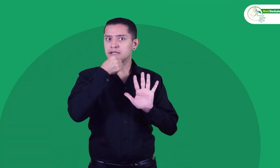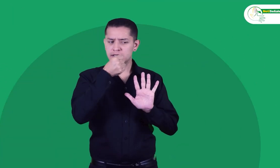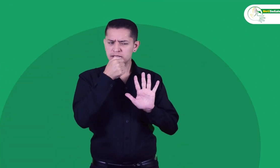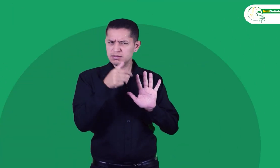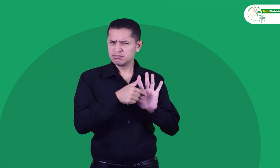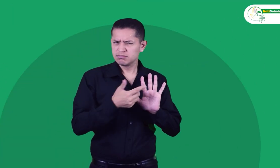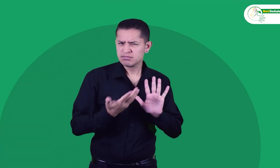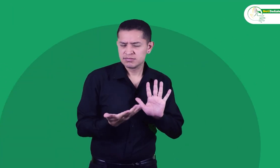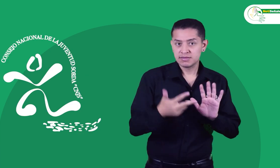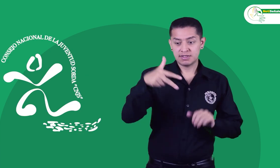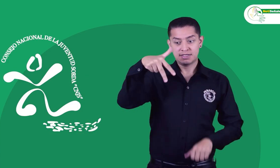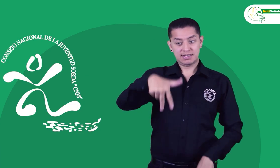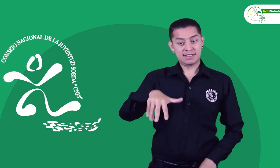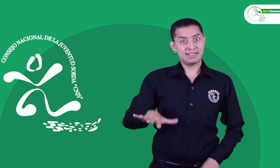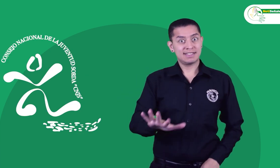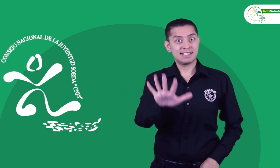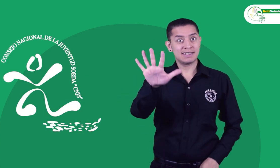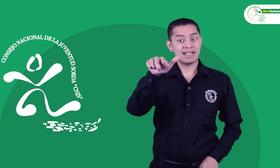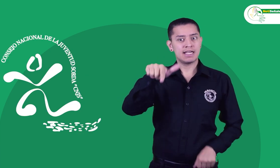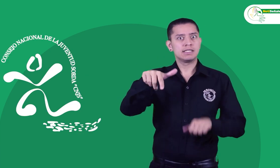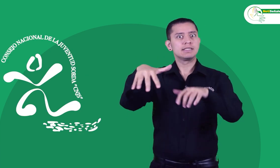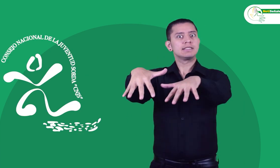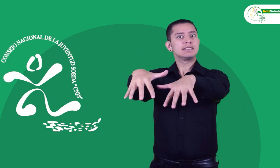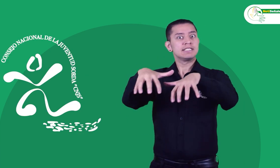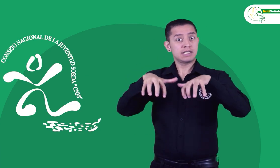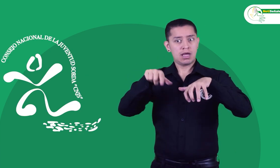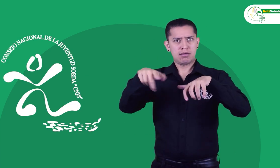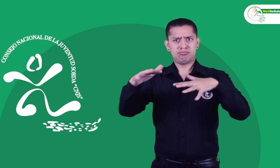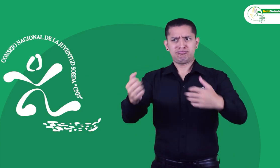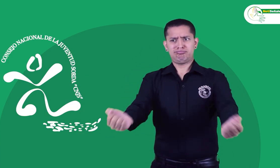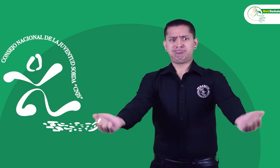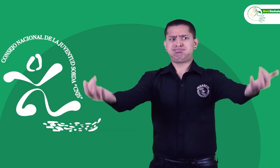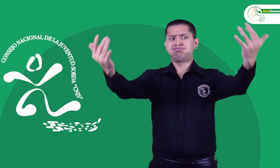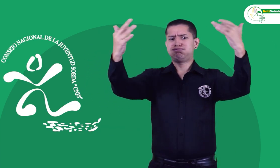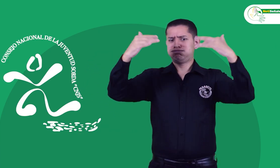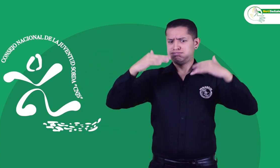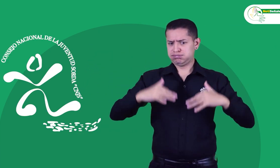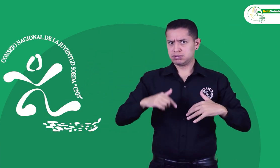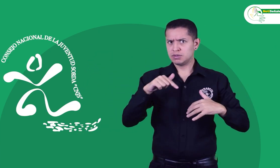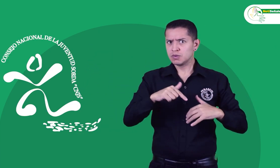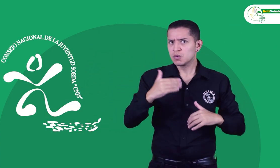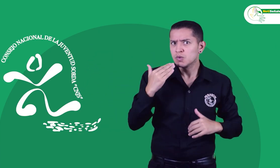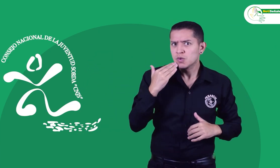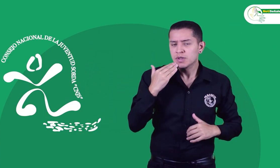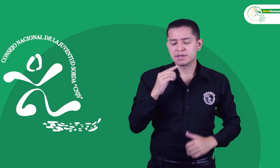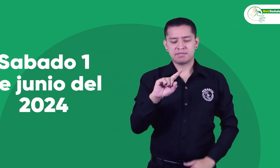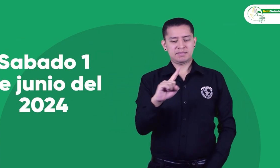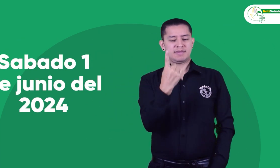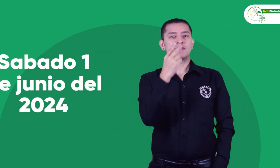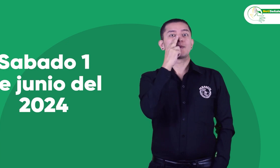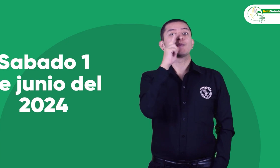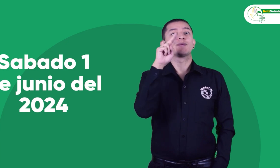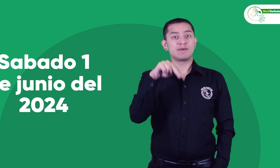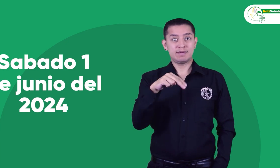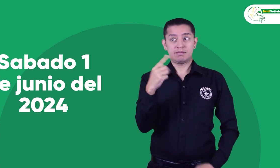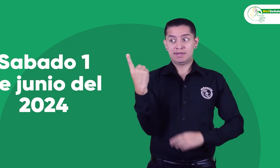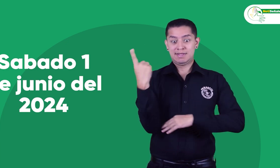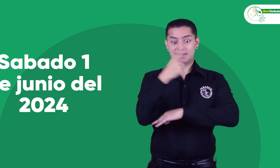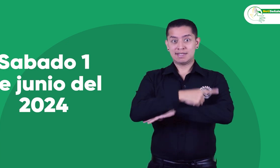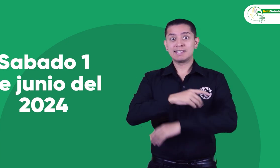En esta oportunidad, en Noticeñales les hablaremos del encuentro del CNJS llevado a cabo el